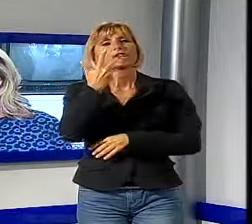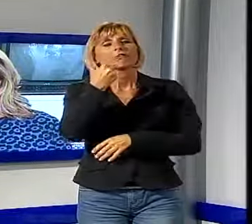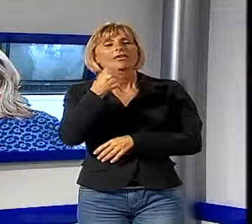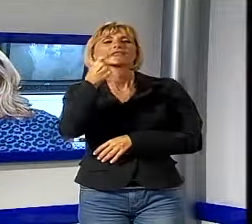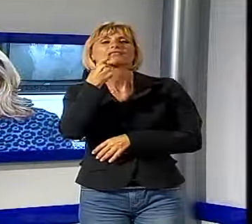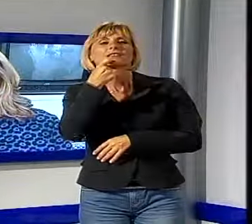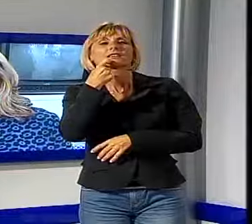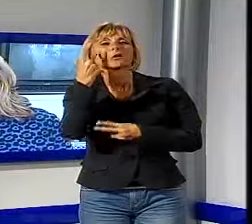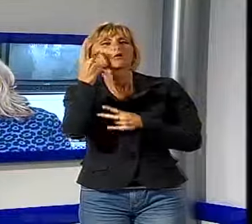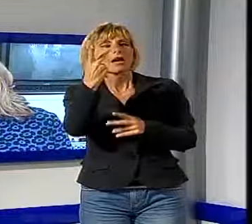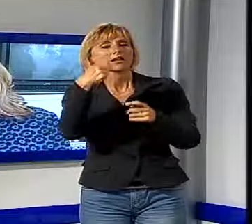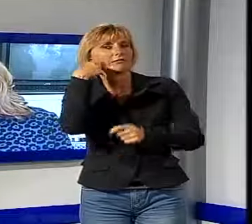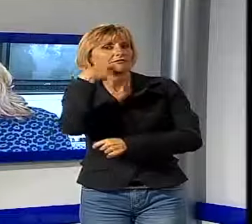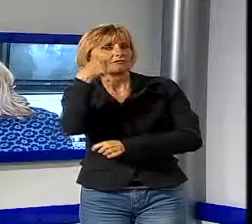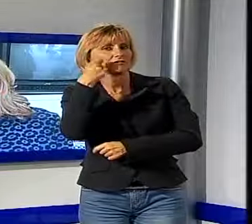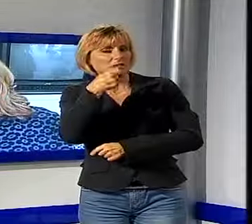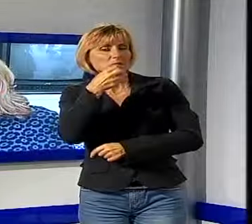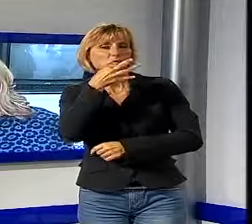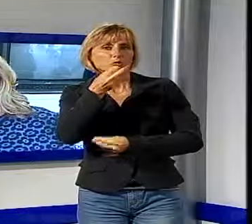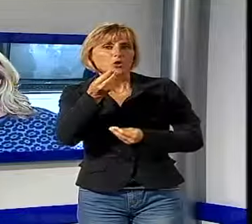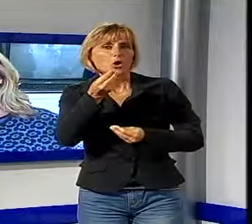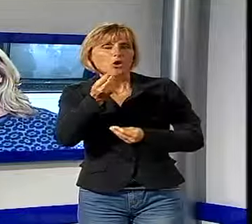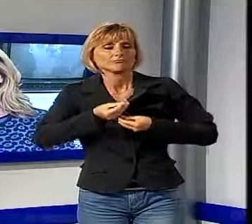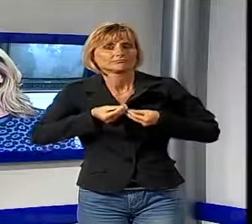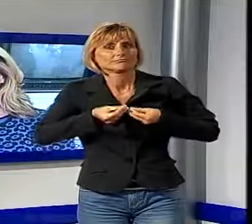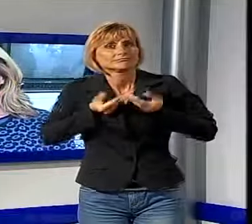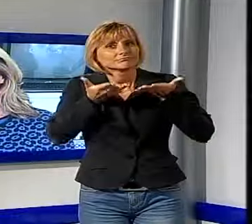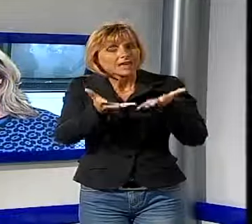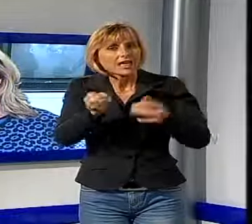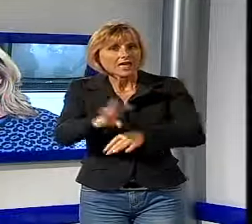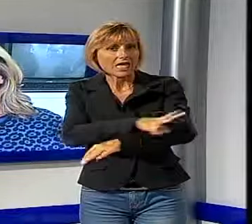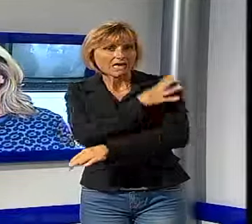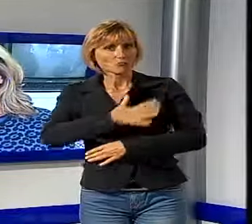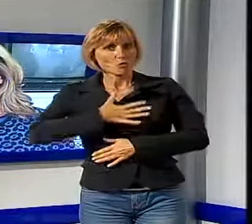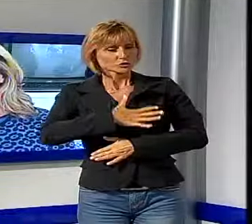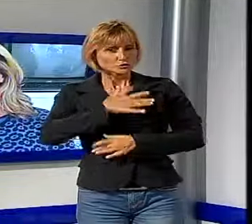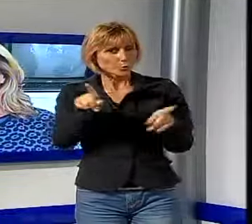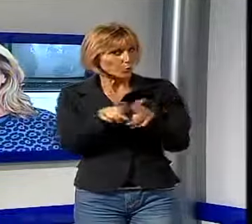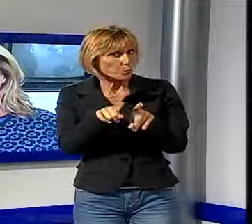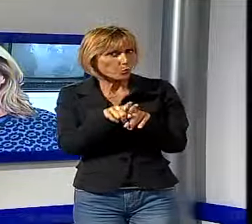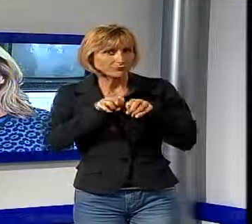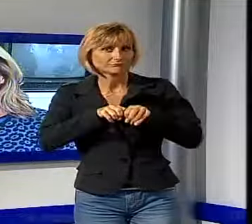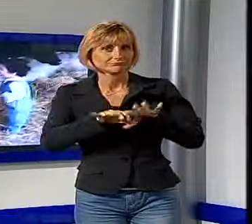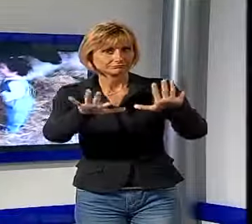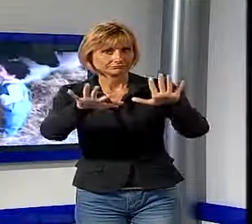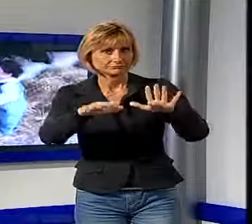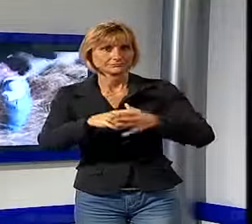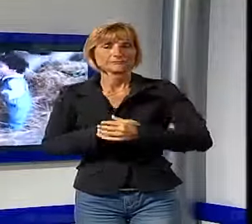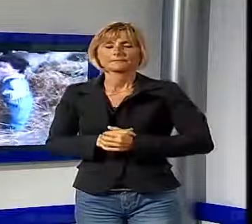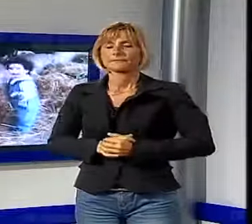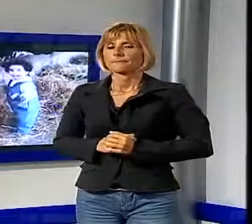vedessero e verificassero questa emozione, e quindi volevo trasmettere agli altri.